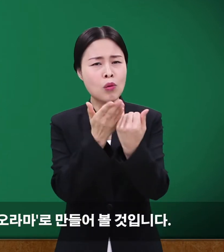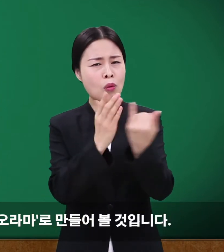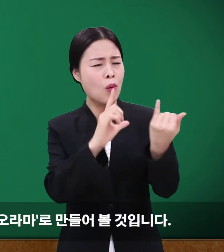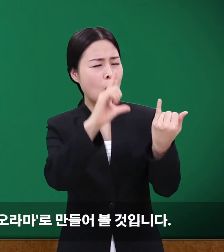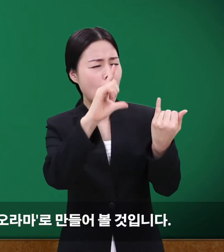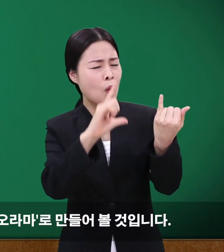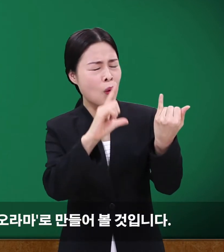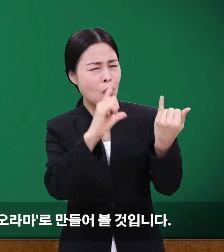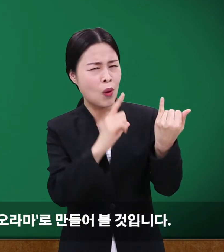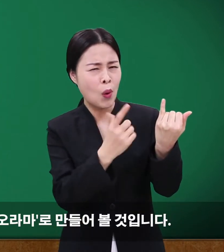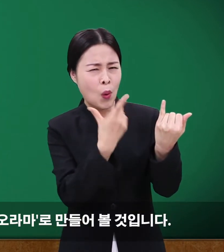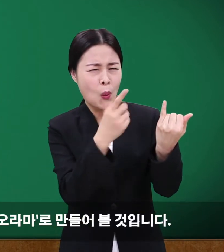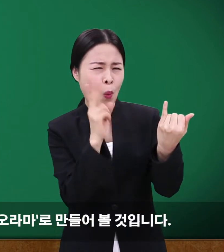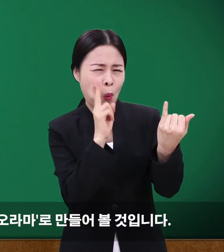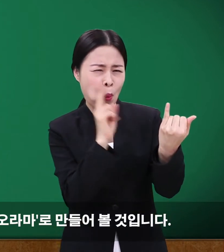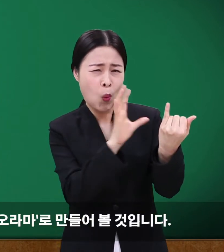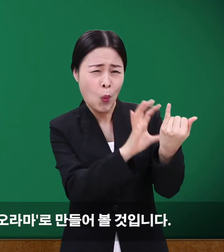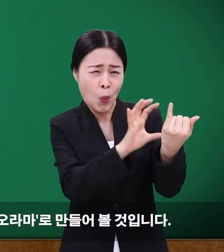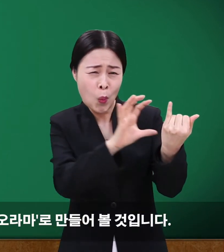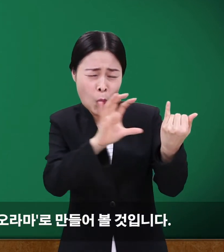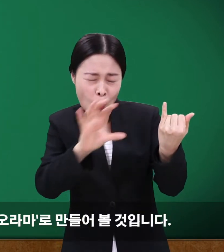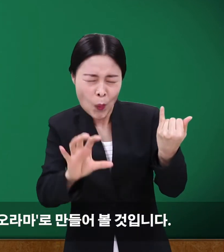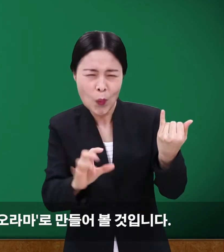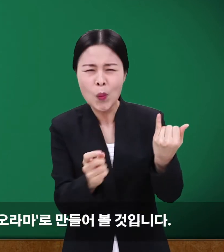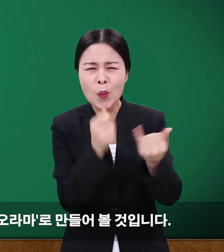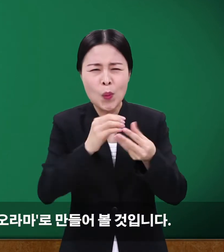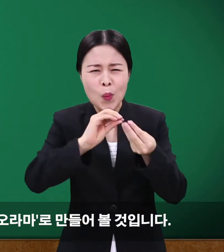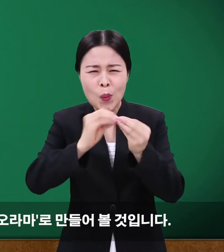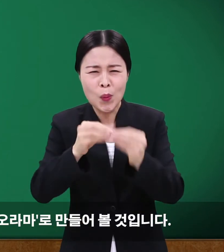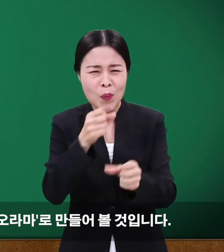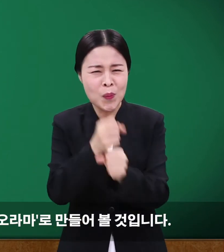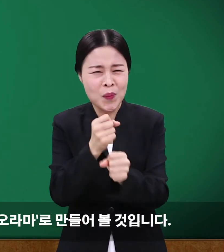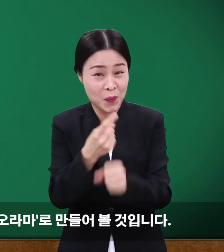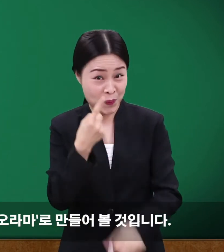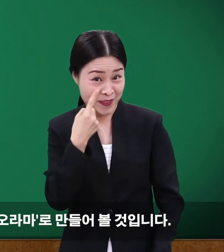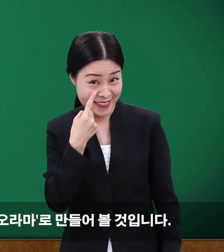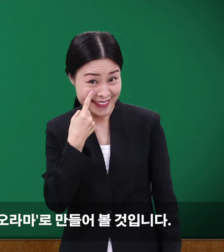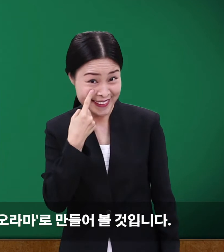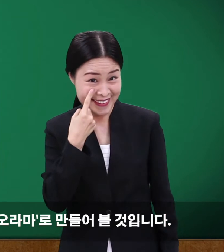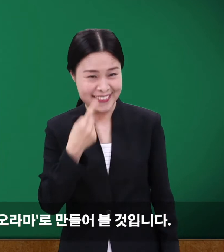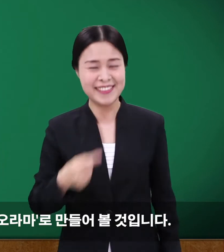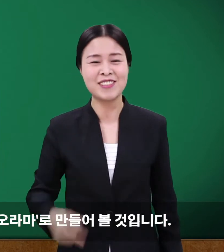5단원에서는 독도의 모습을 디오라마로 만들어 볼 것입니다.